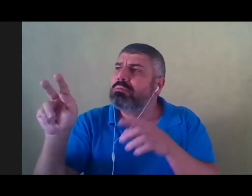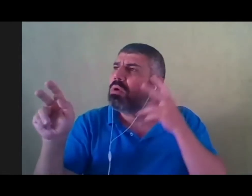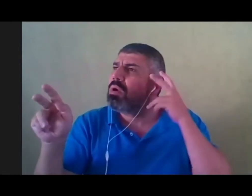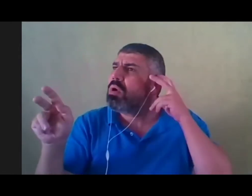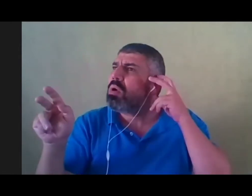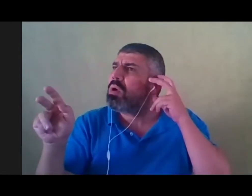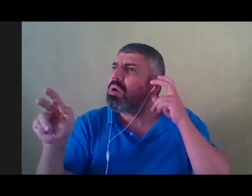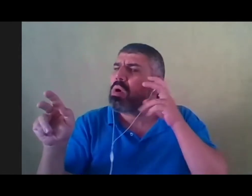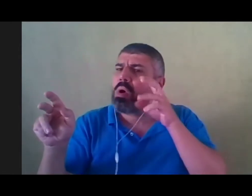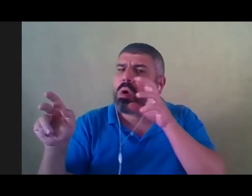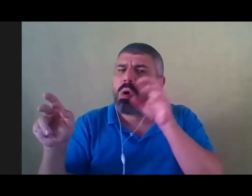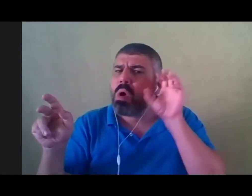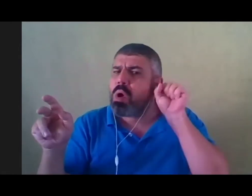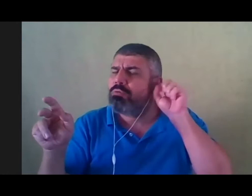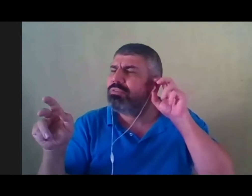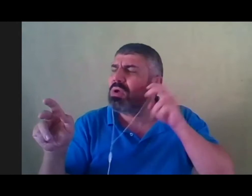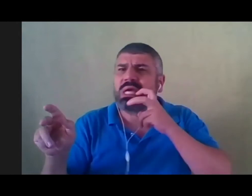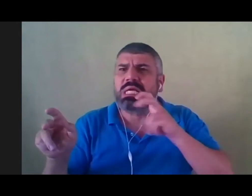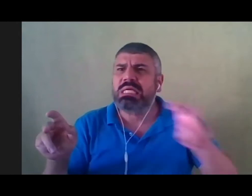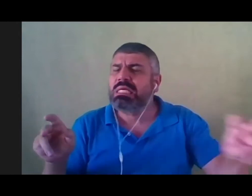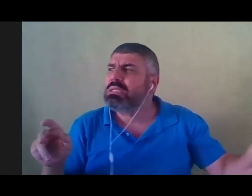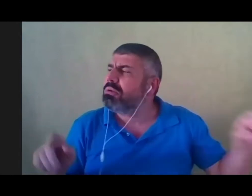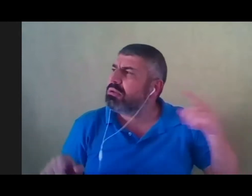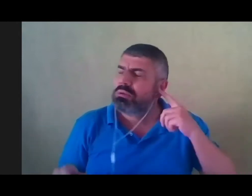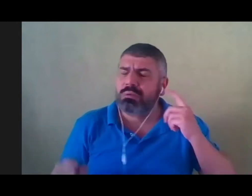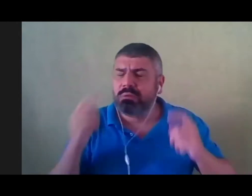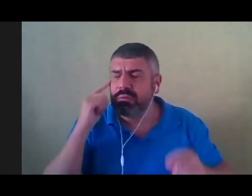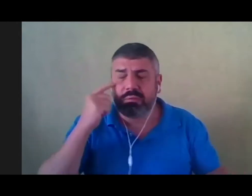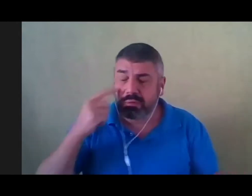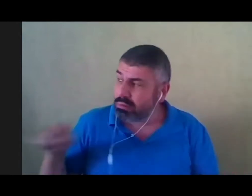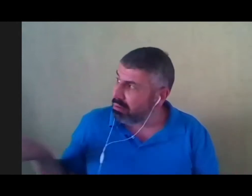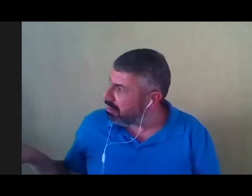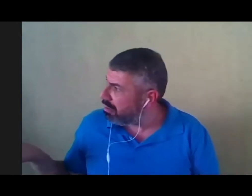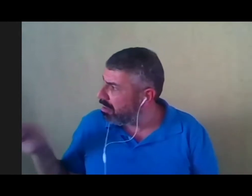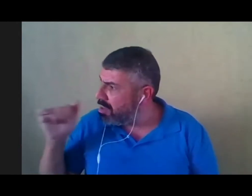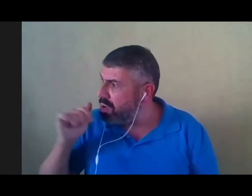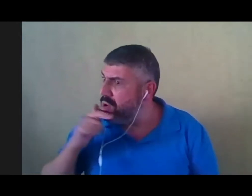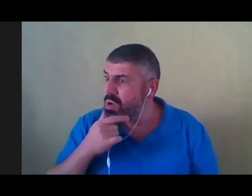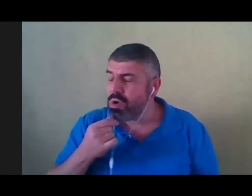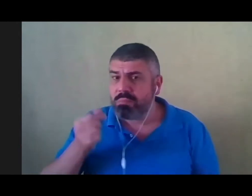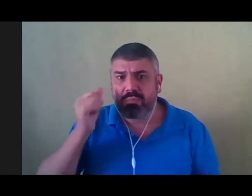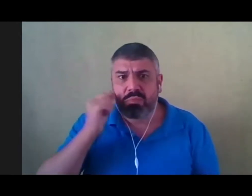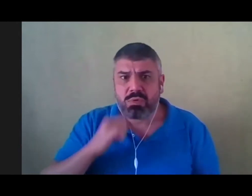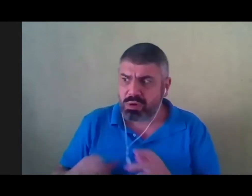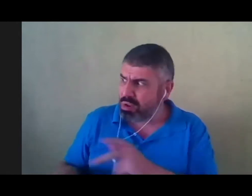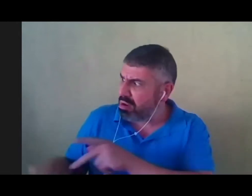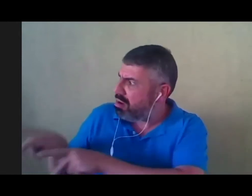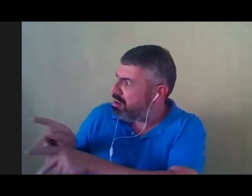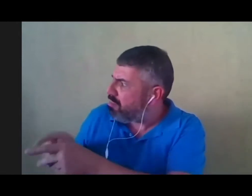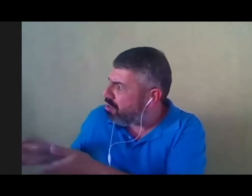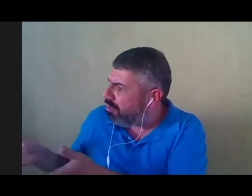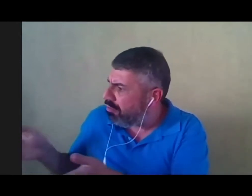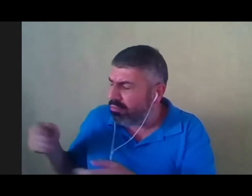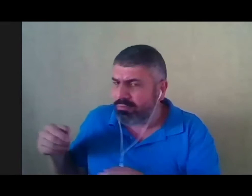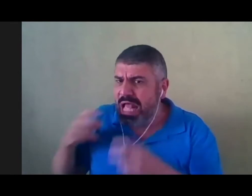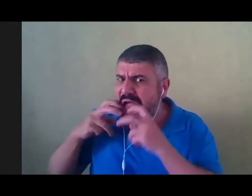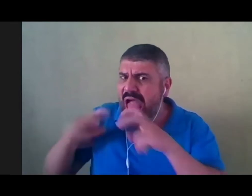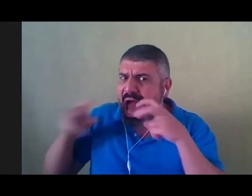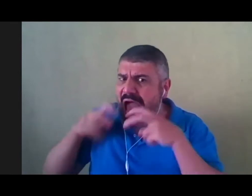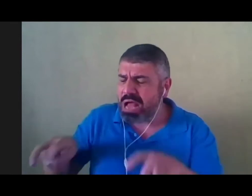Ela ouviu crianças gritando muito às mulheres e aos homens. E ela não conseguia entender o que tava acontecendo.